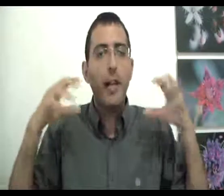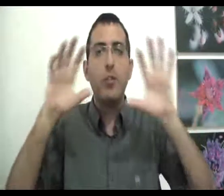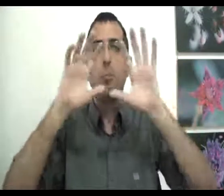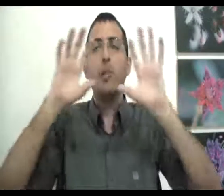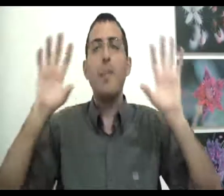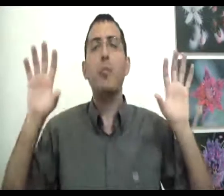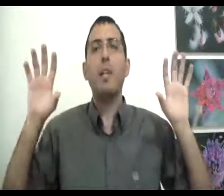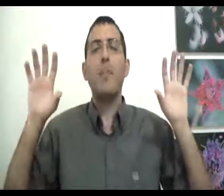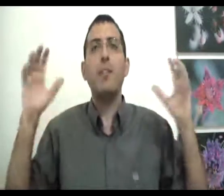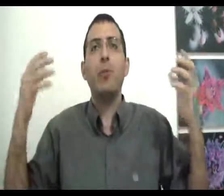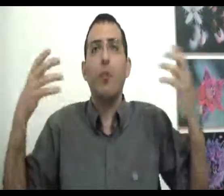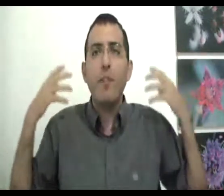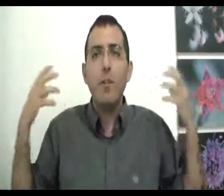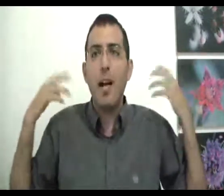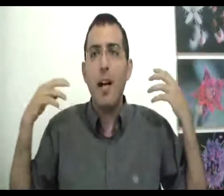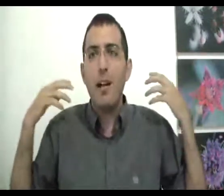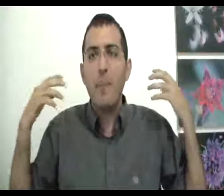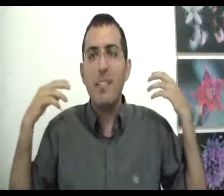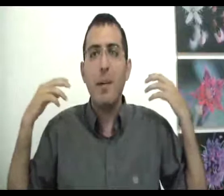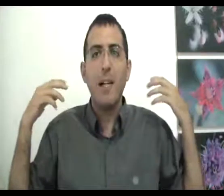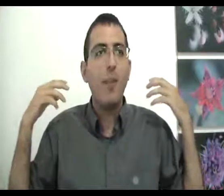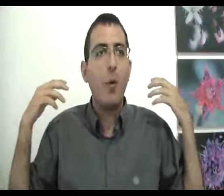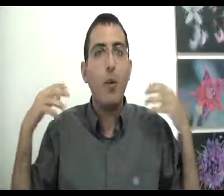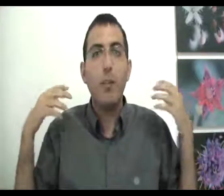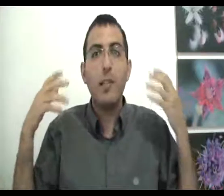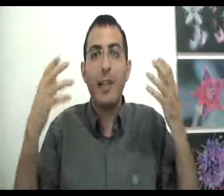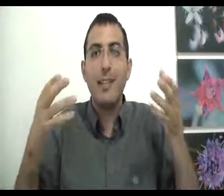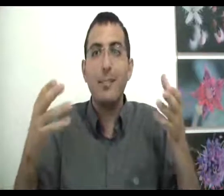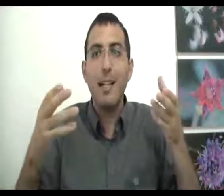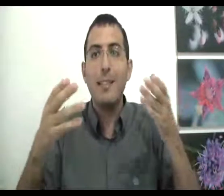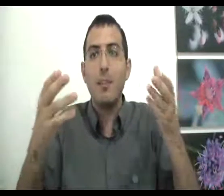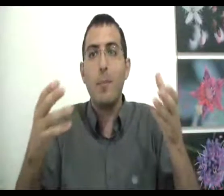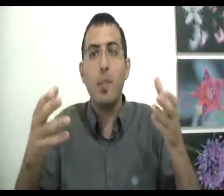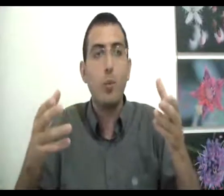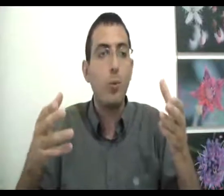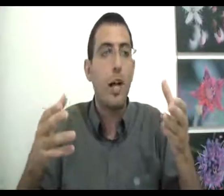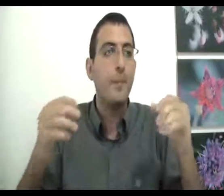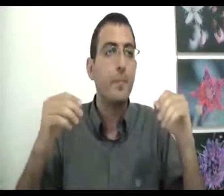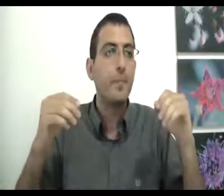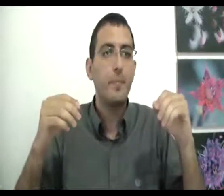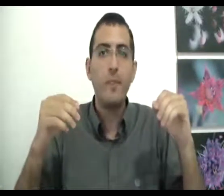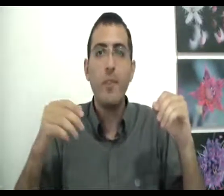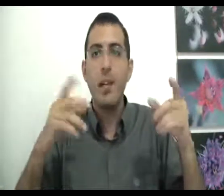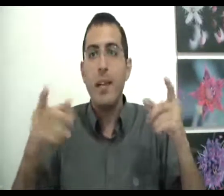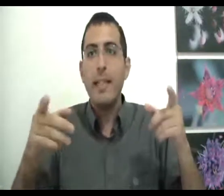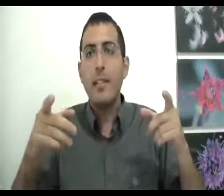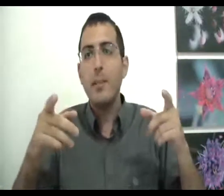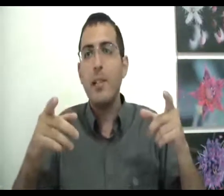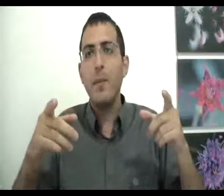תמונה מסוימת והוא חווה אותה בזמן עבר הוא חווה אותה כי הרי זמן זה לא יותר מאשר תחושה ילדים קטנים